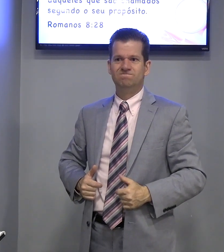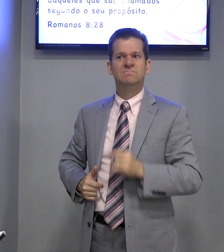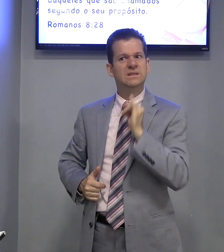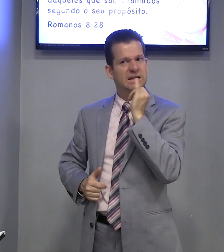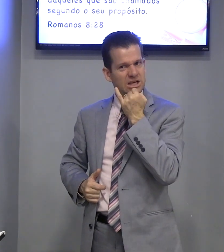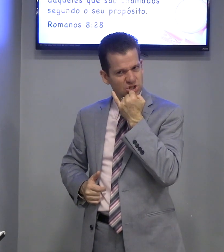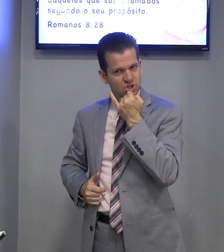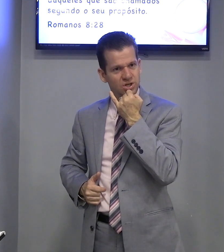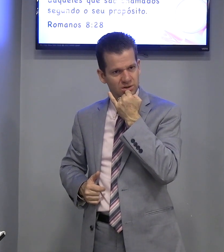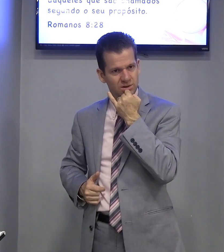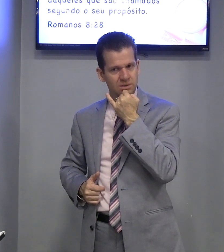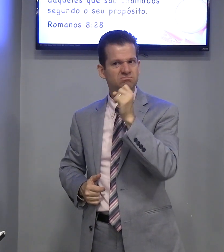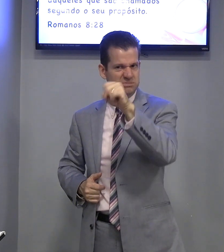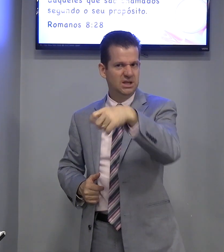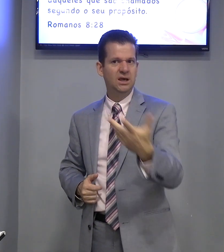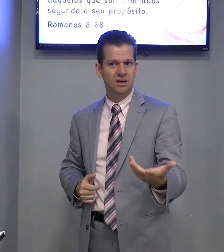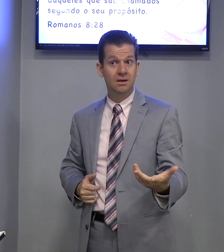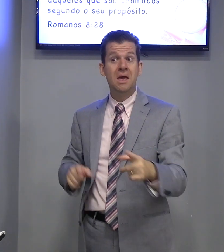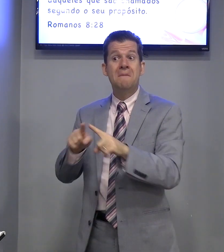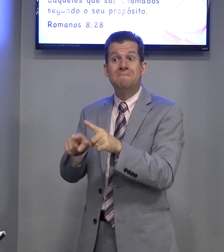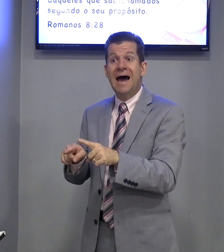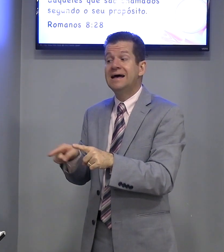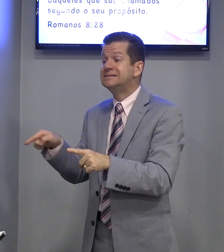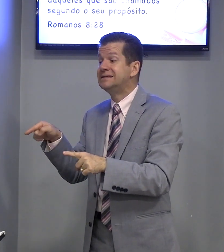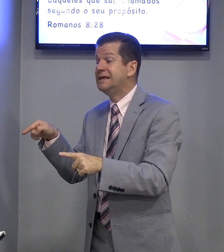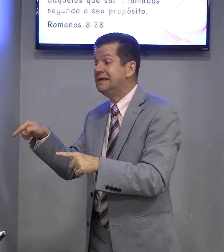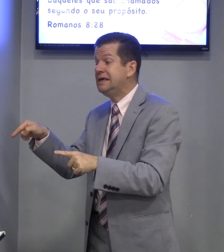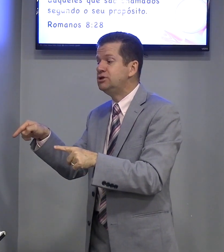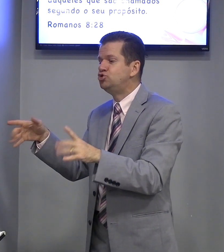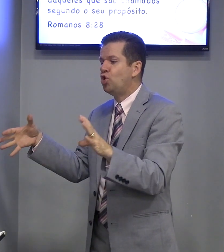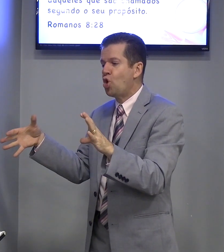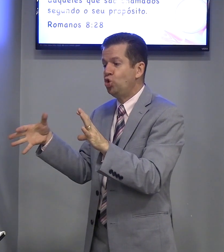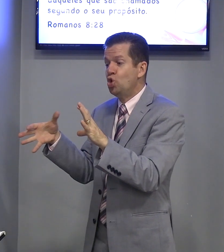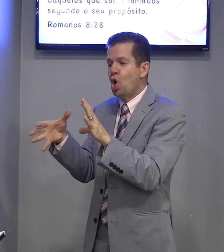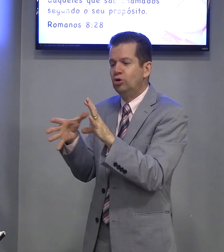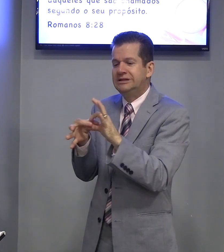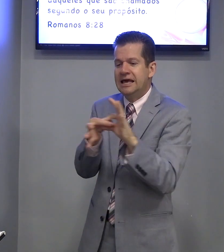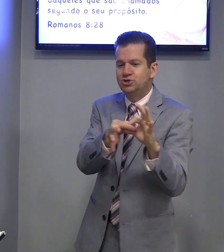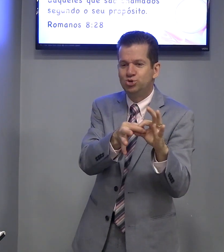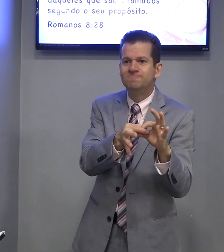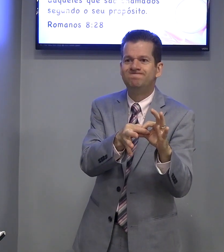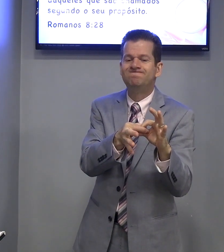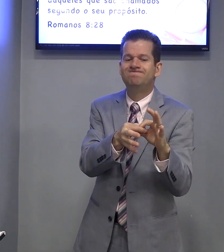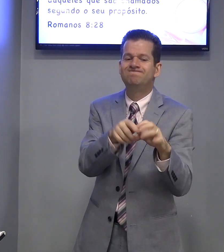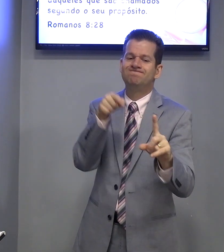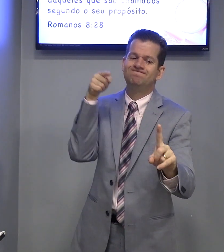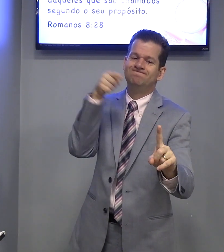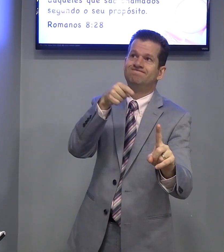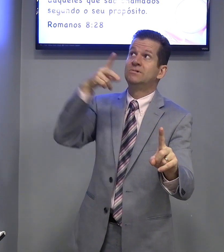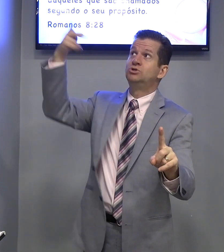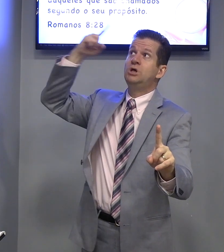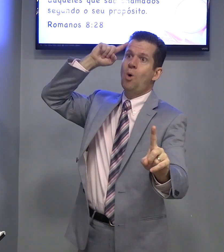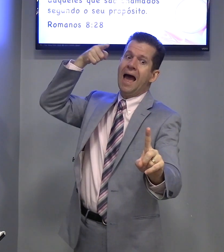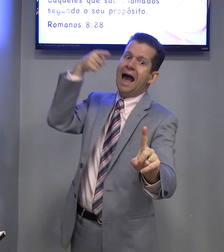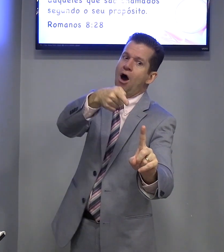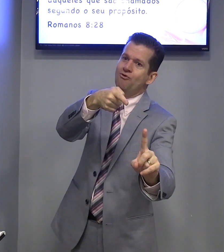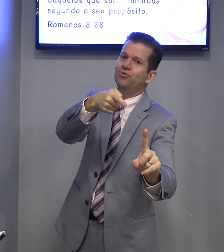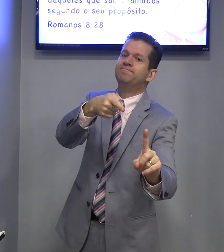Triste. Sim. Mas, isso, no contexto, seu alvo